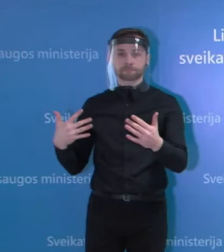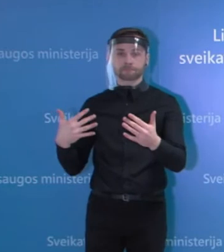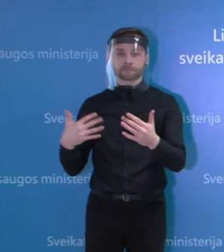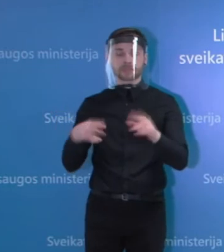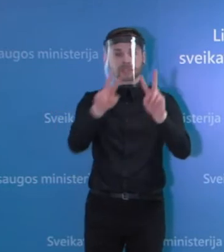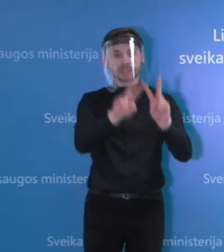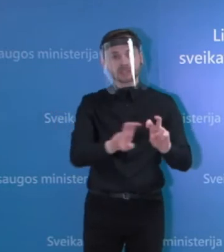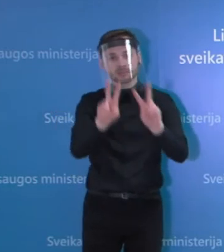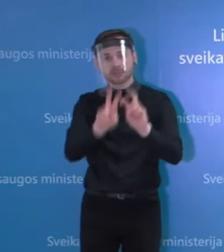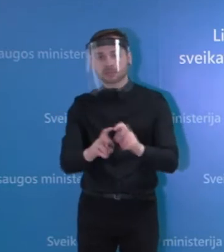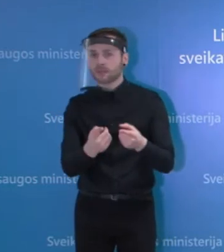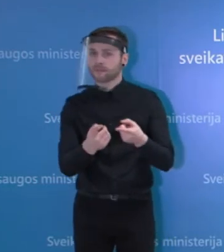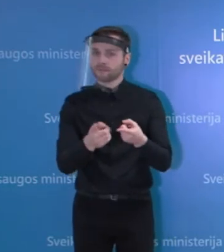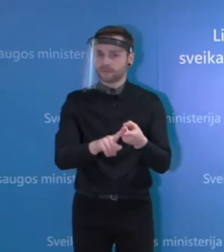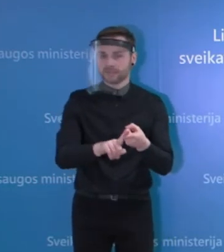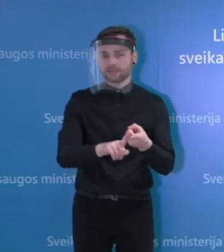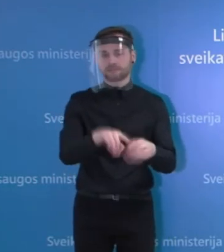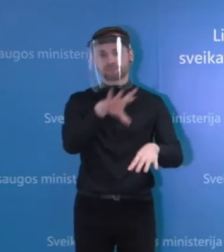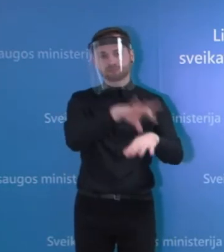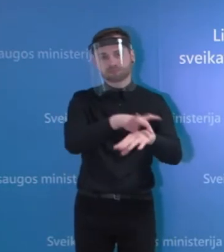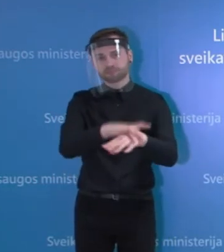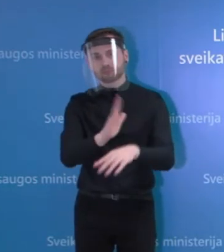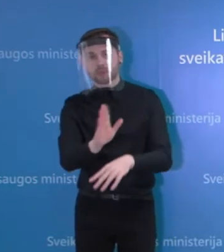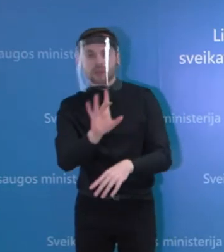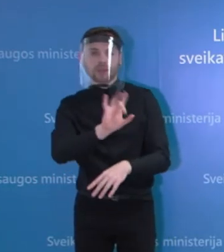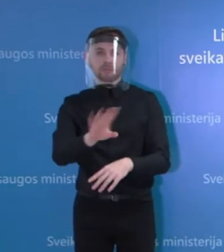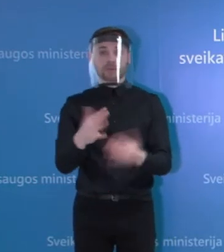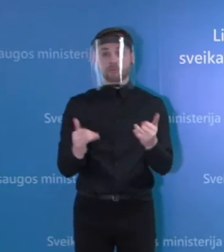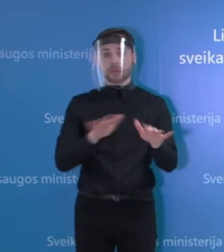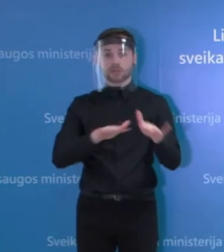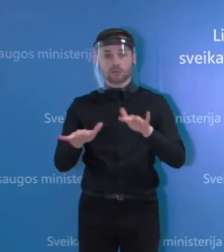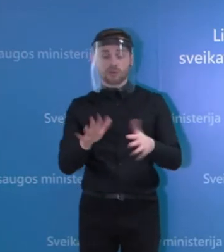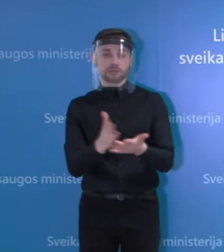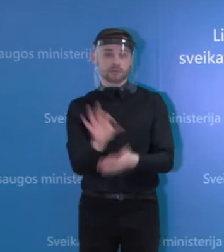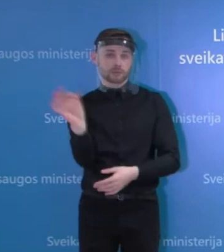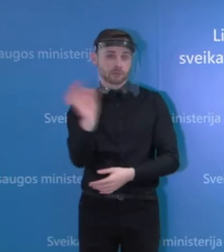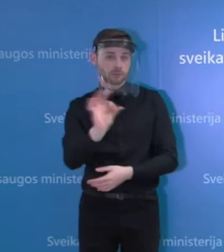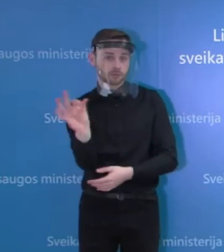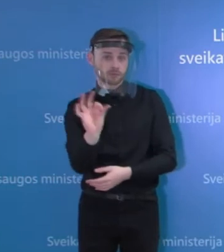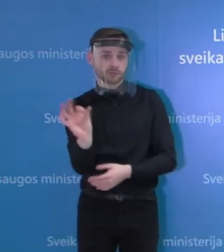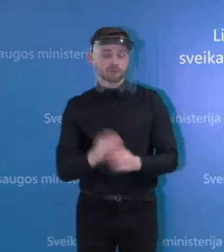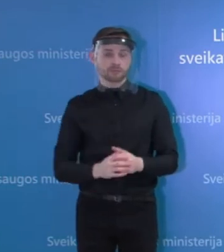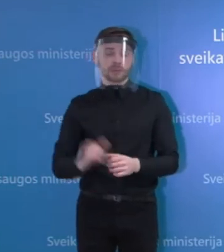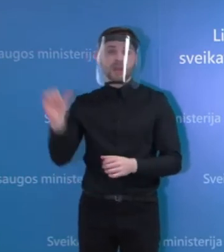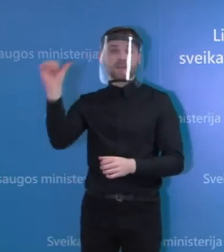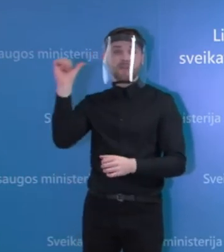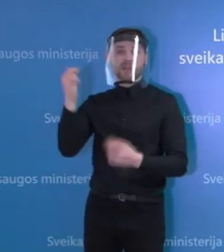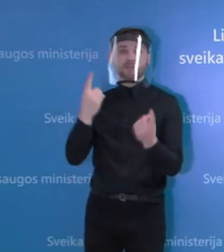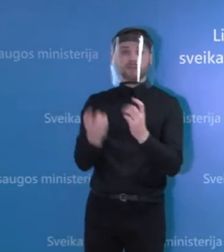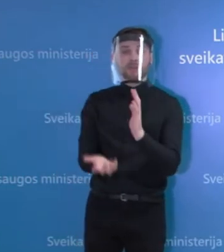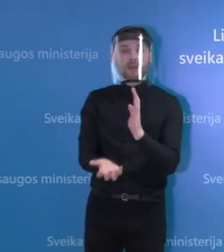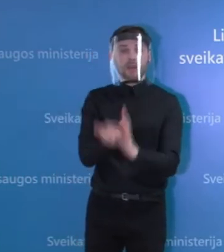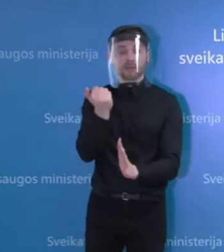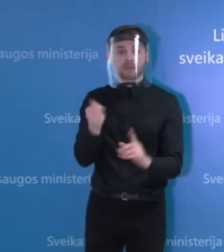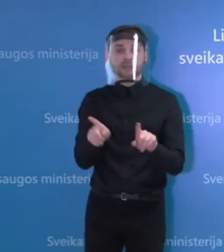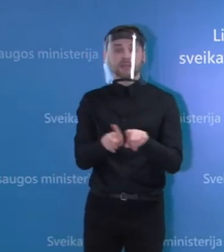tyrimai, su lygos plitimu, kol kas jis tikrai yra neblogas. Iš vakardienos duomenų, iš tų